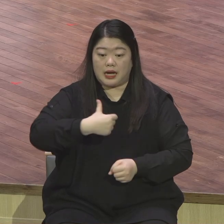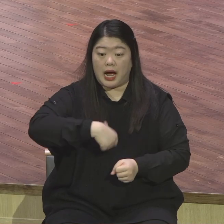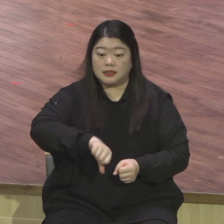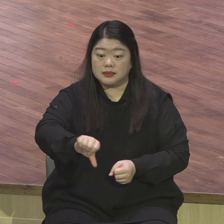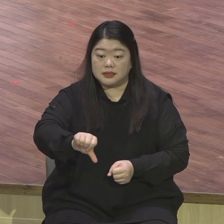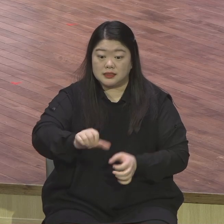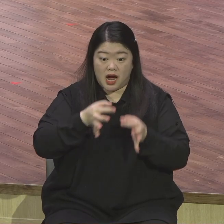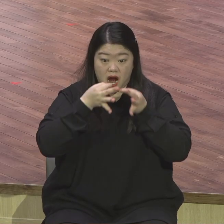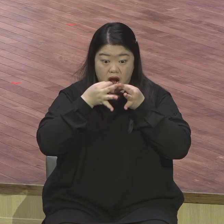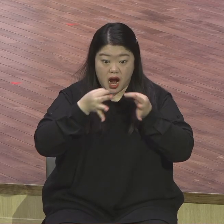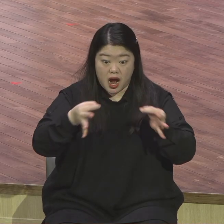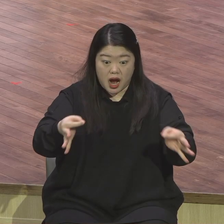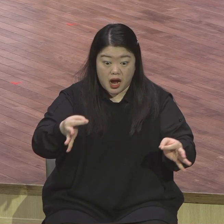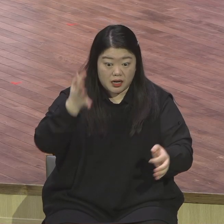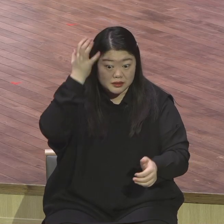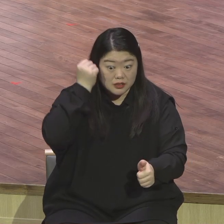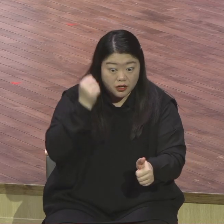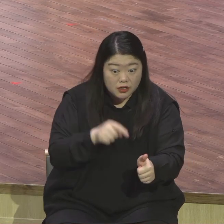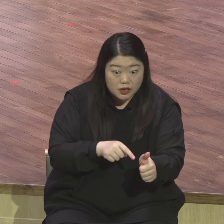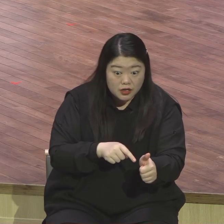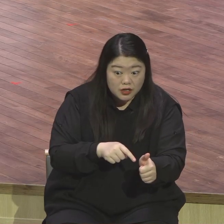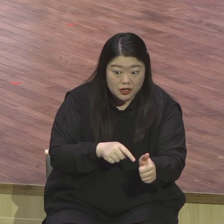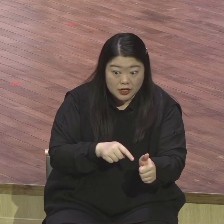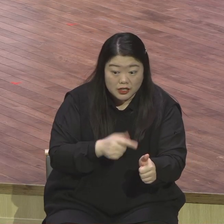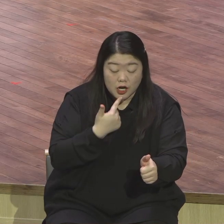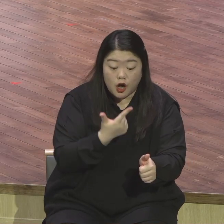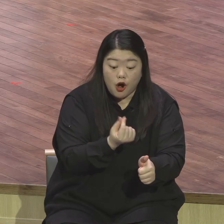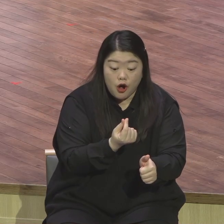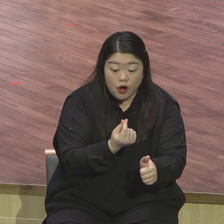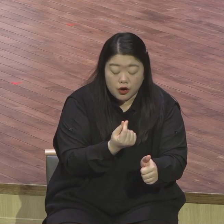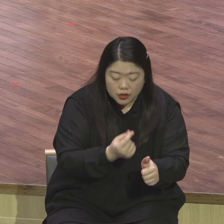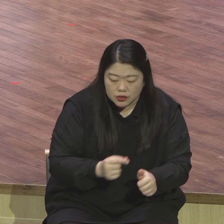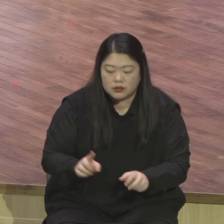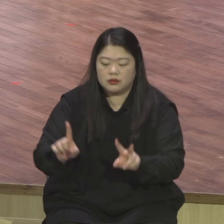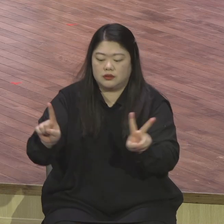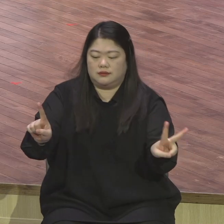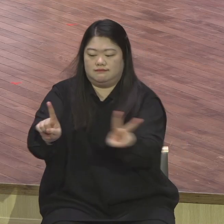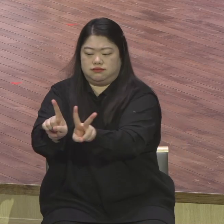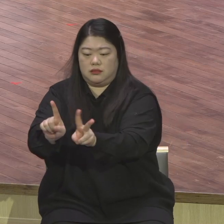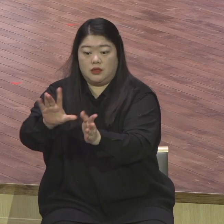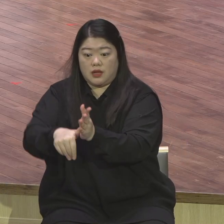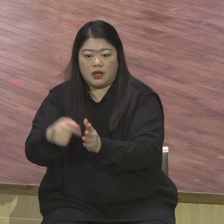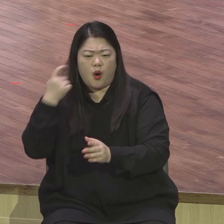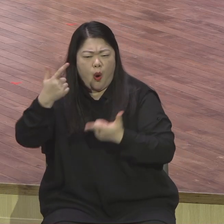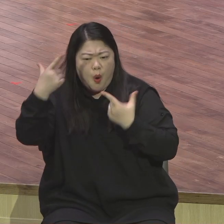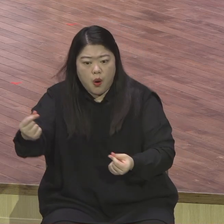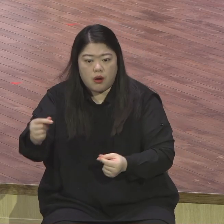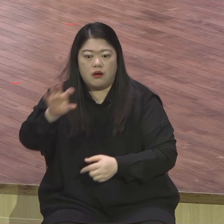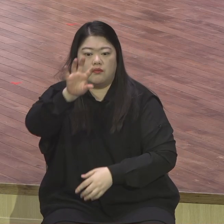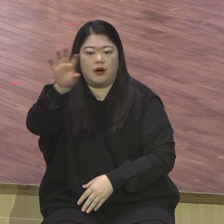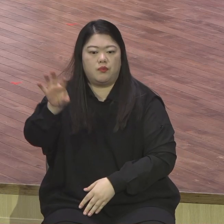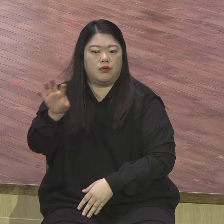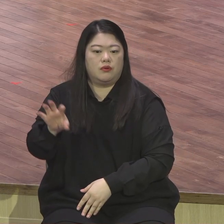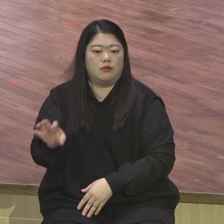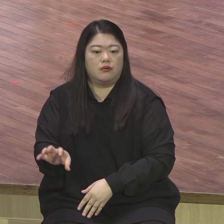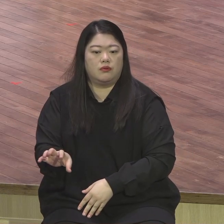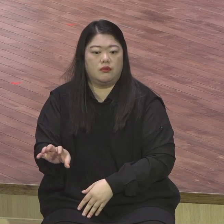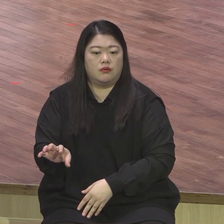구원하러 그리스도라는 사실을 다시금 확인시켜주는 그러한 장면입니다 그렇다면 이렇게 예수가